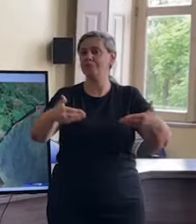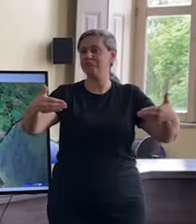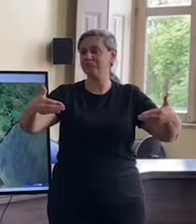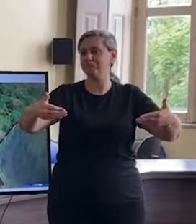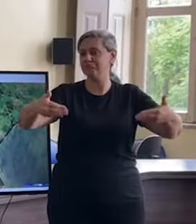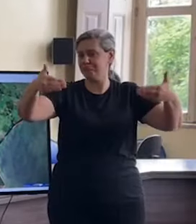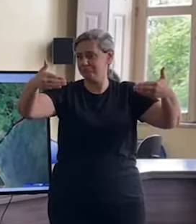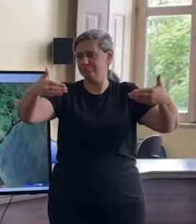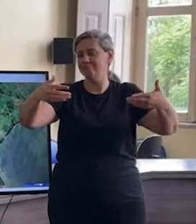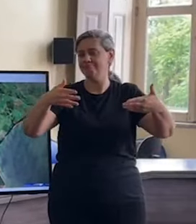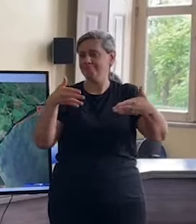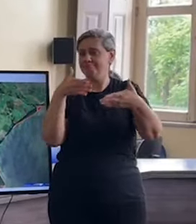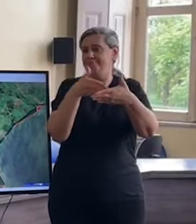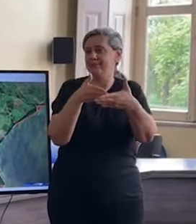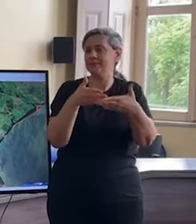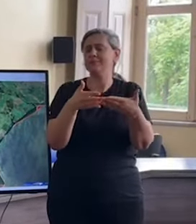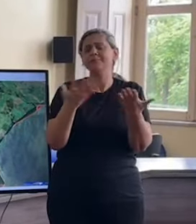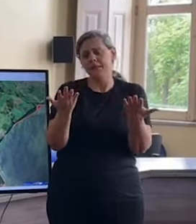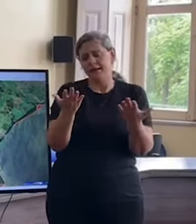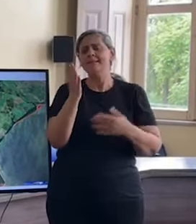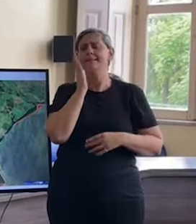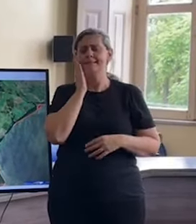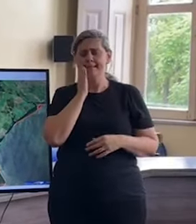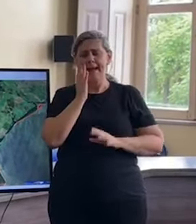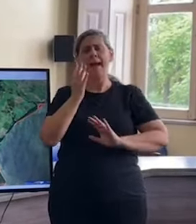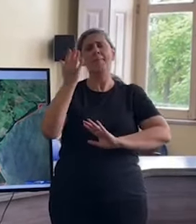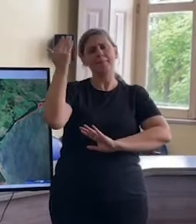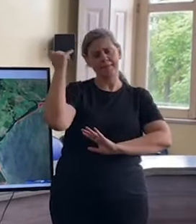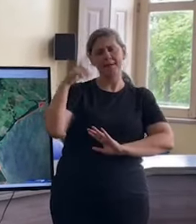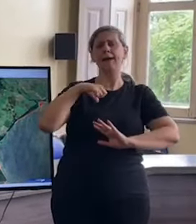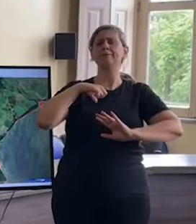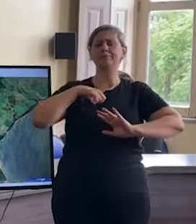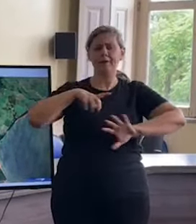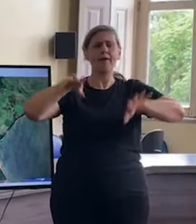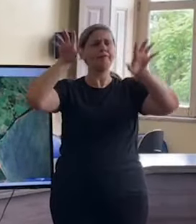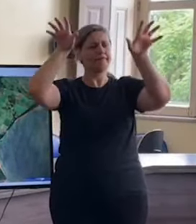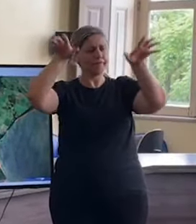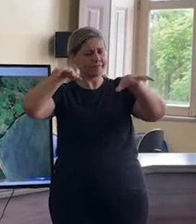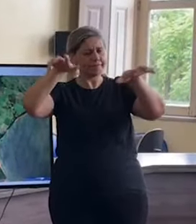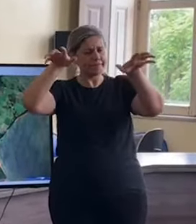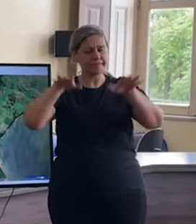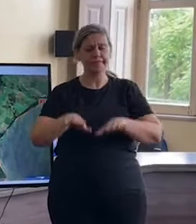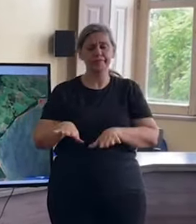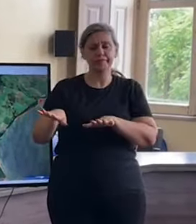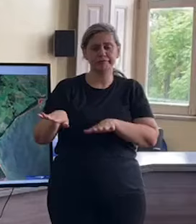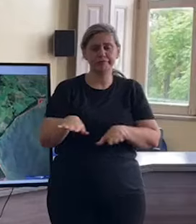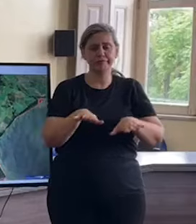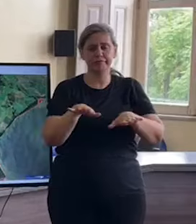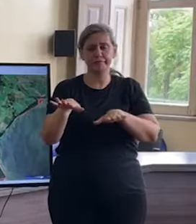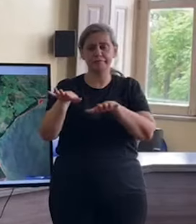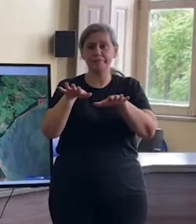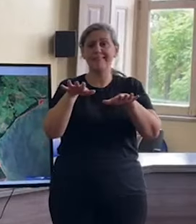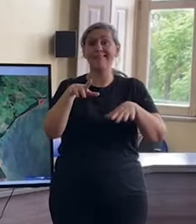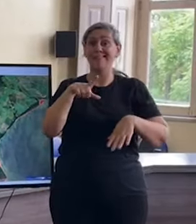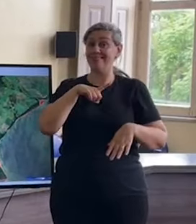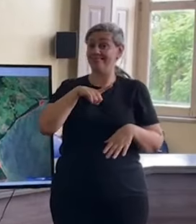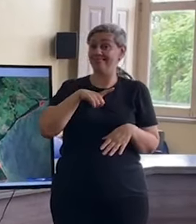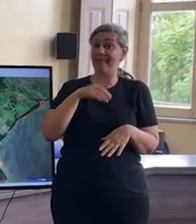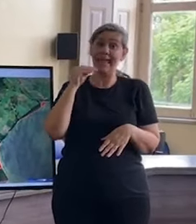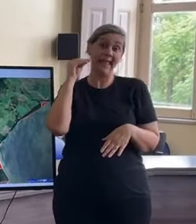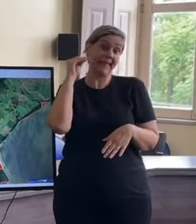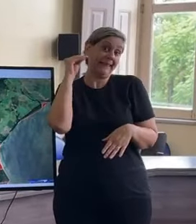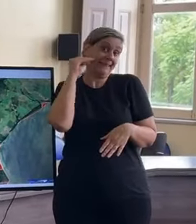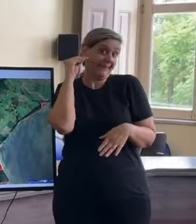vivido algumas cheias em pelotas, ele tem sido testado até um certo